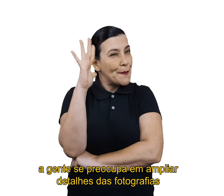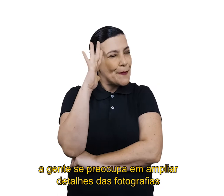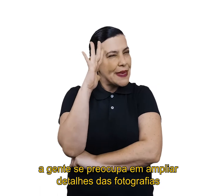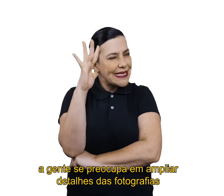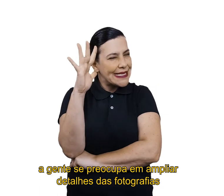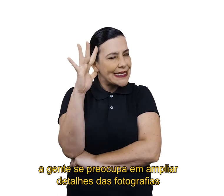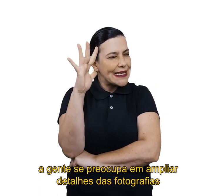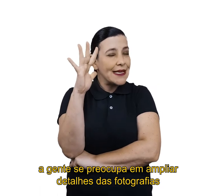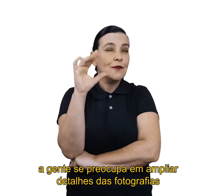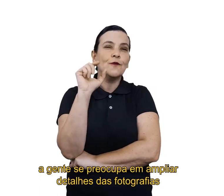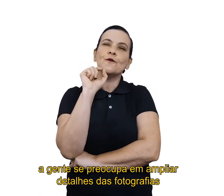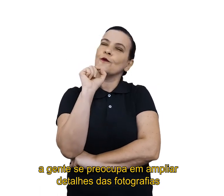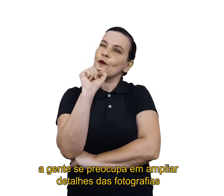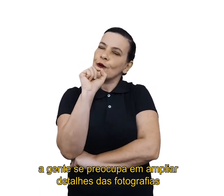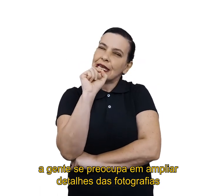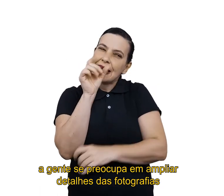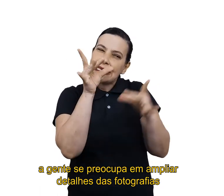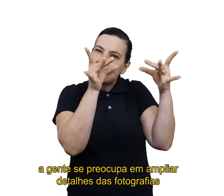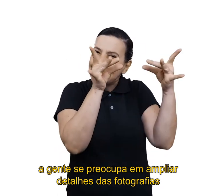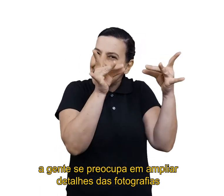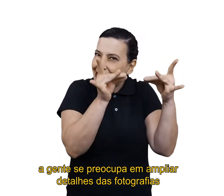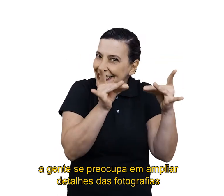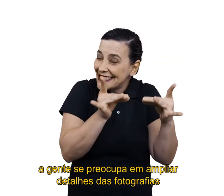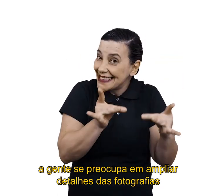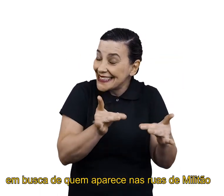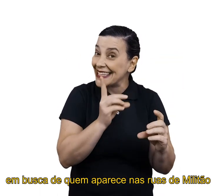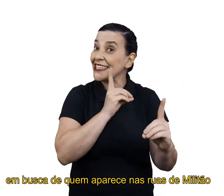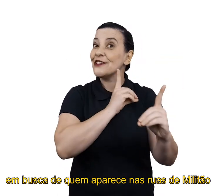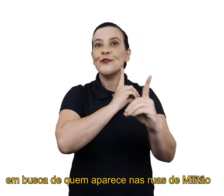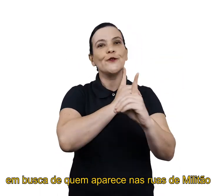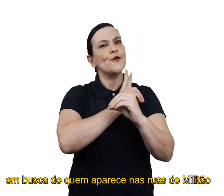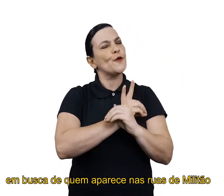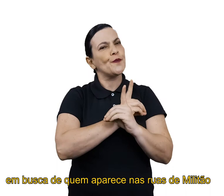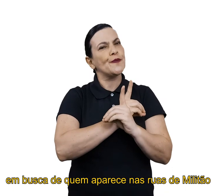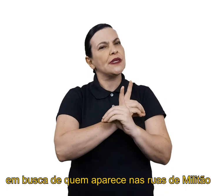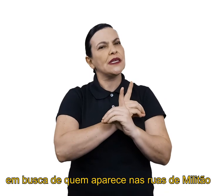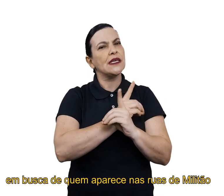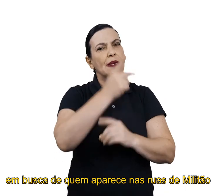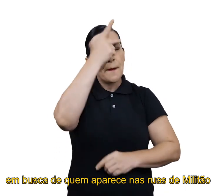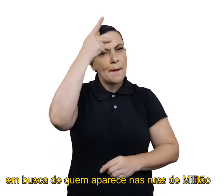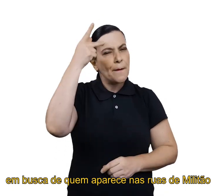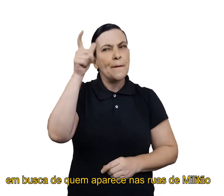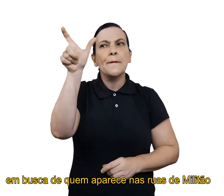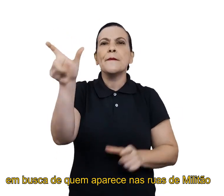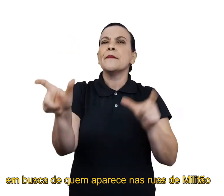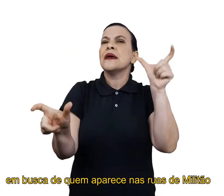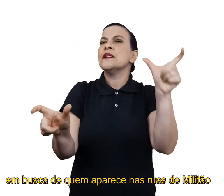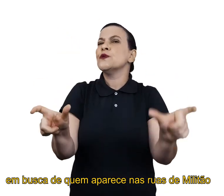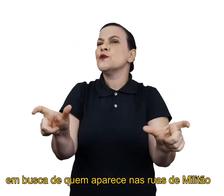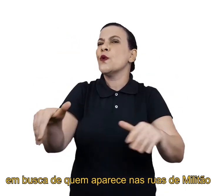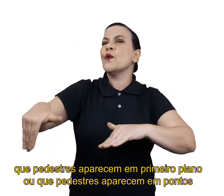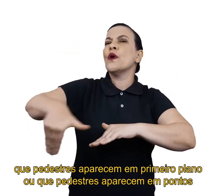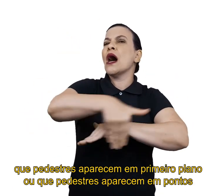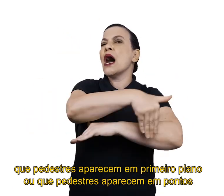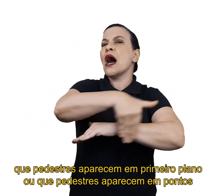a gente se preocupa em ampliar detalhes das fotografias, em busca de quem aparece nas ruas de